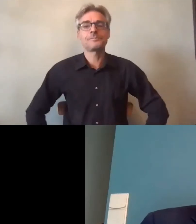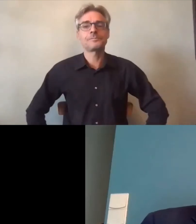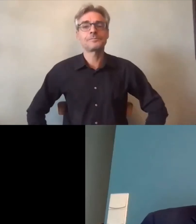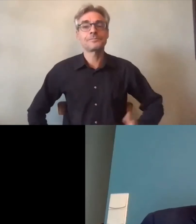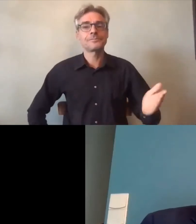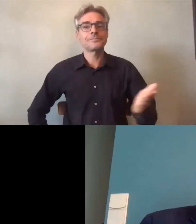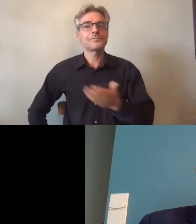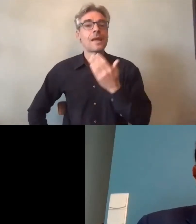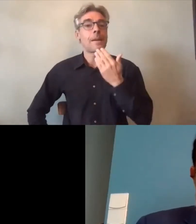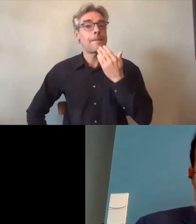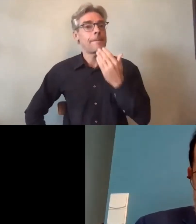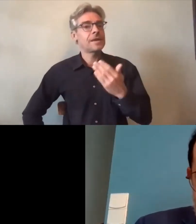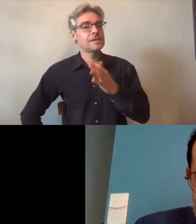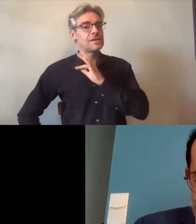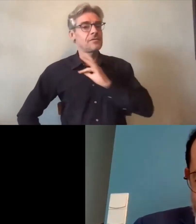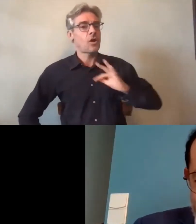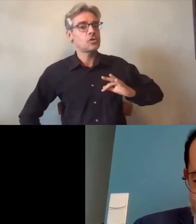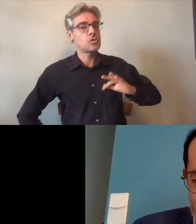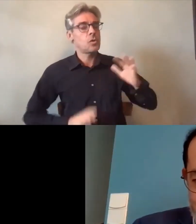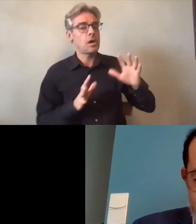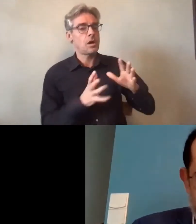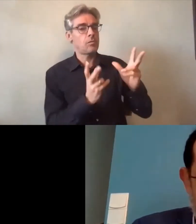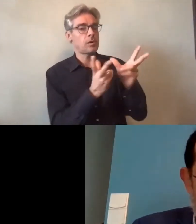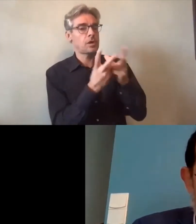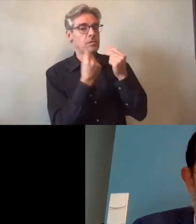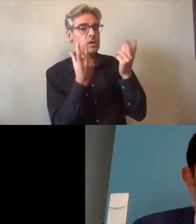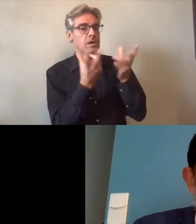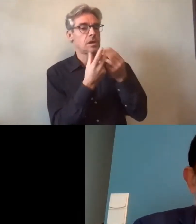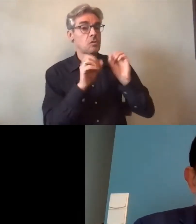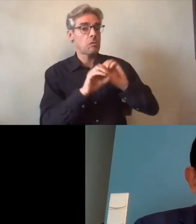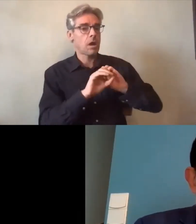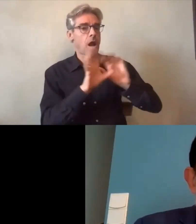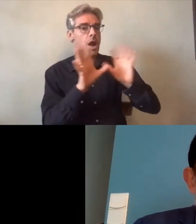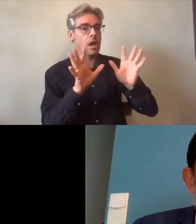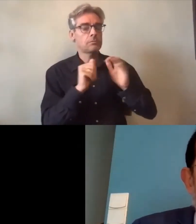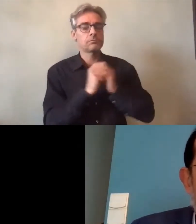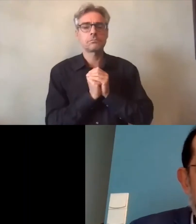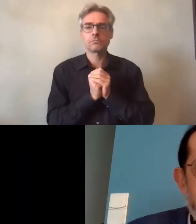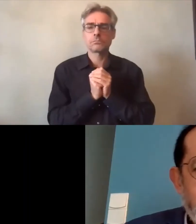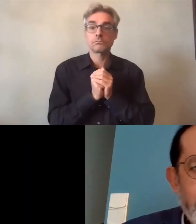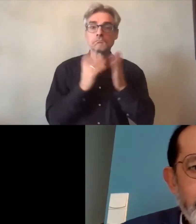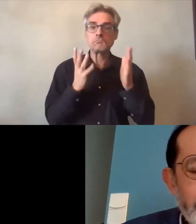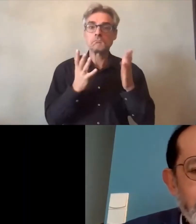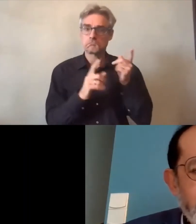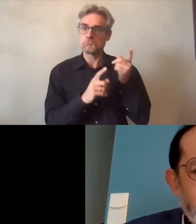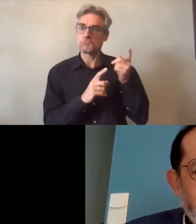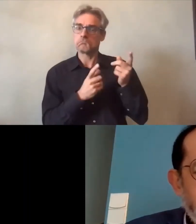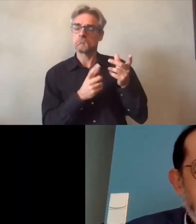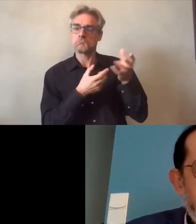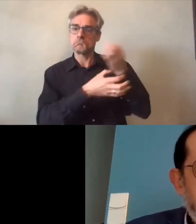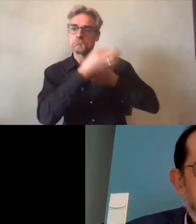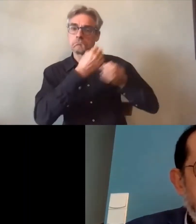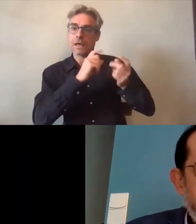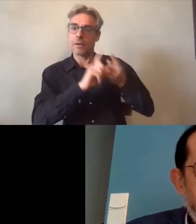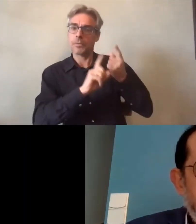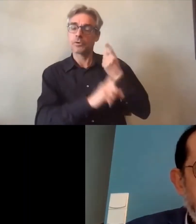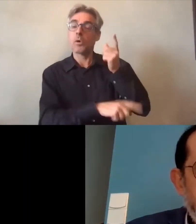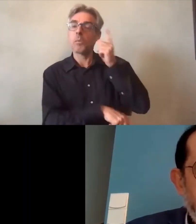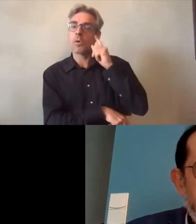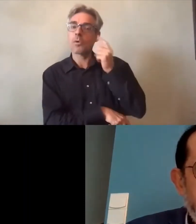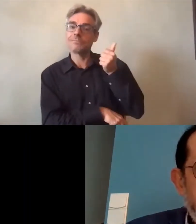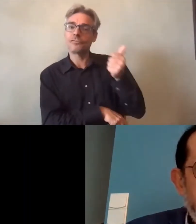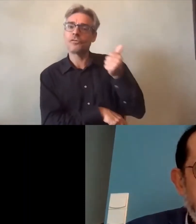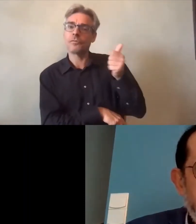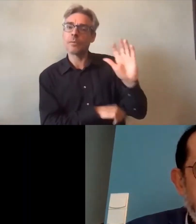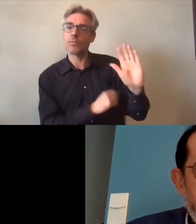merci François pour cet éclairage ces propos sont extrêmement importants puisqu'en fait ils pointent le